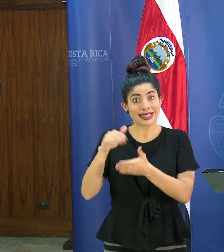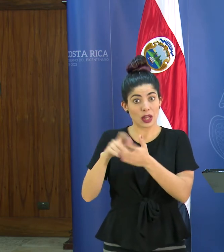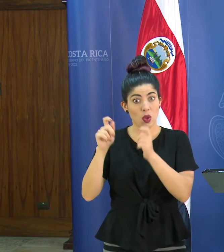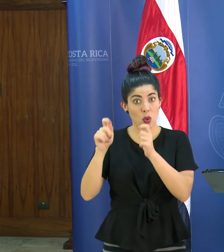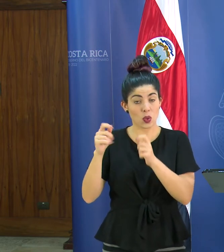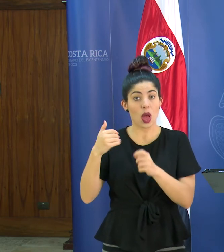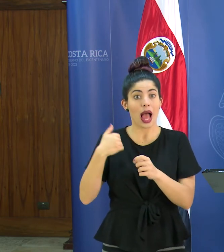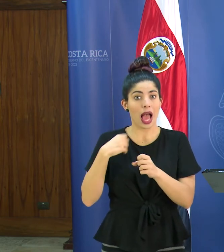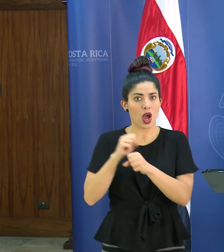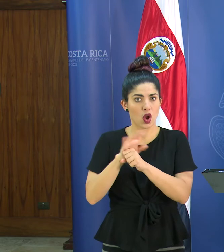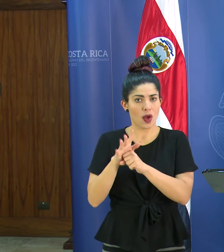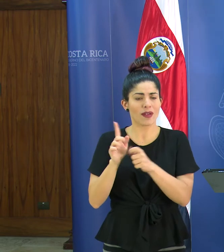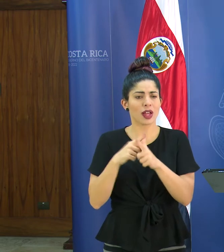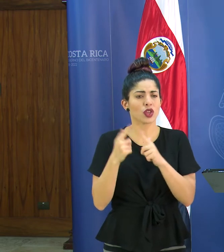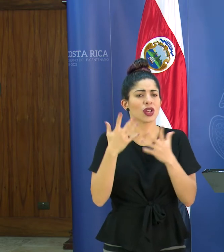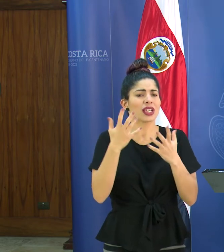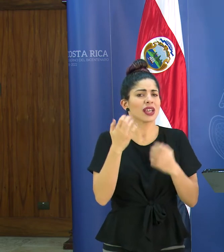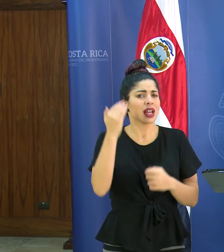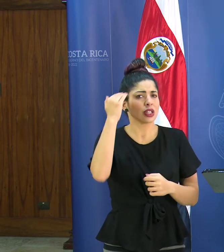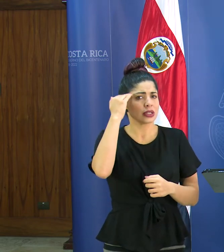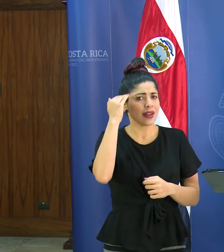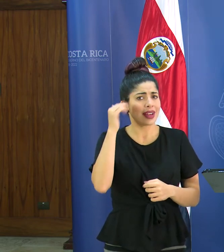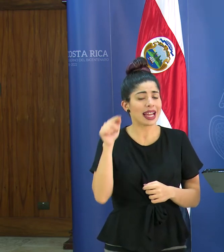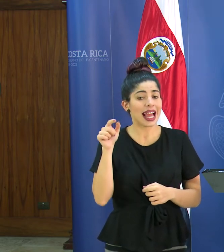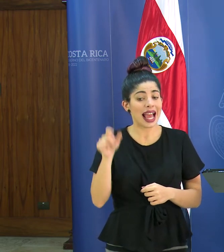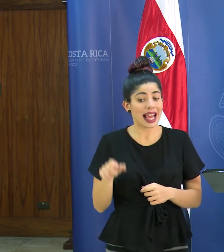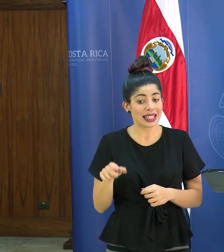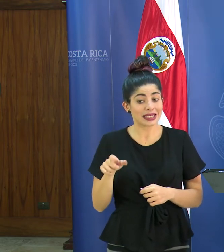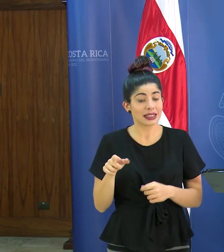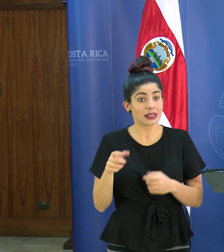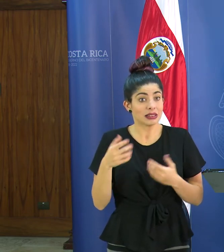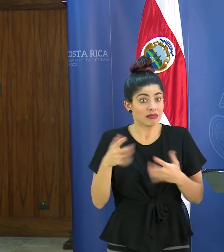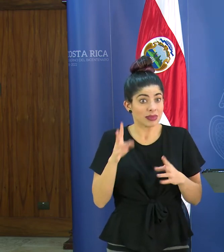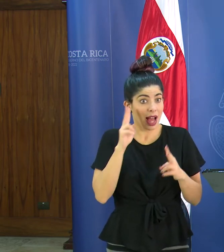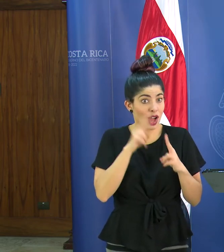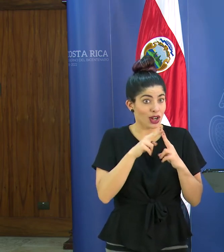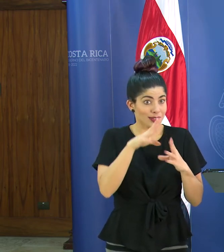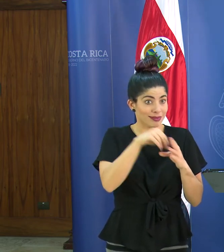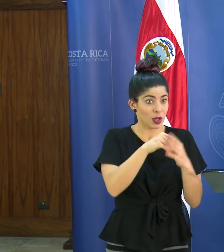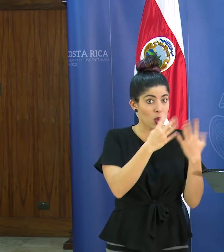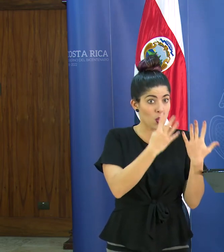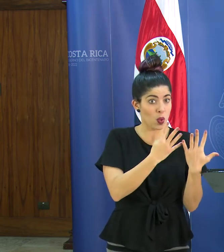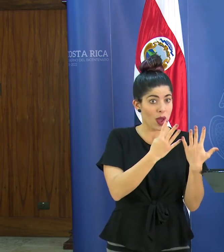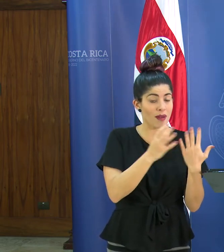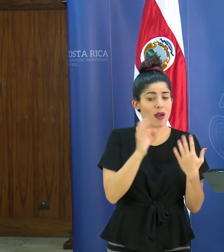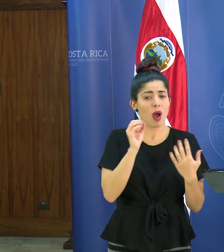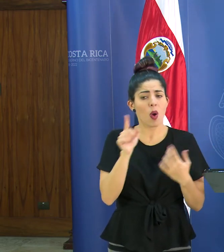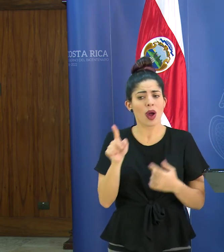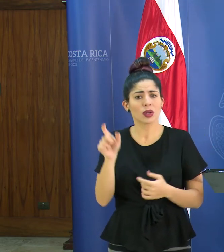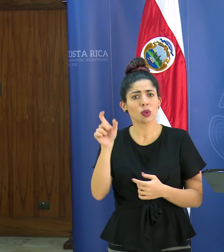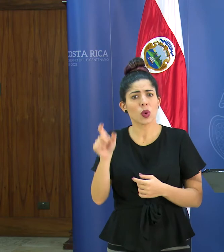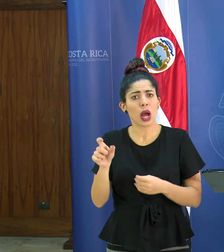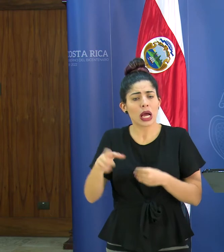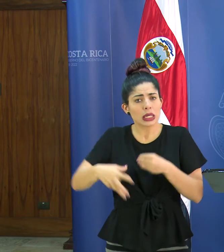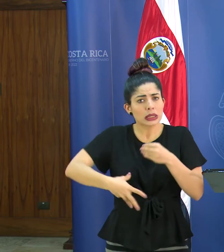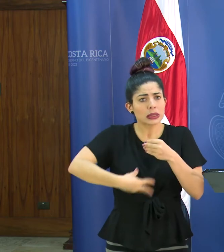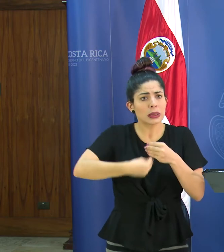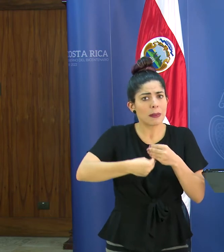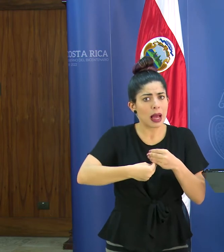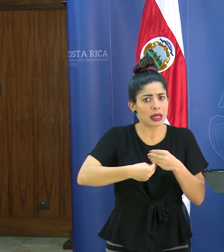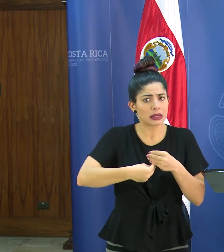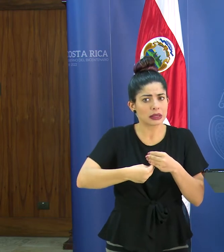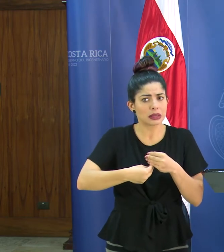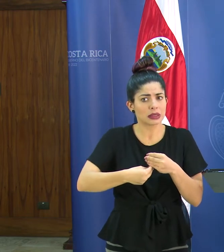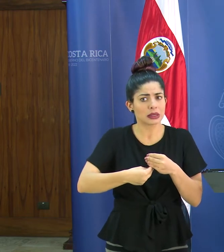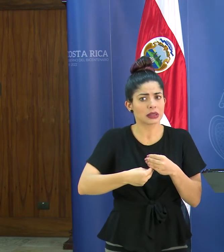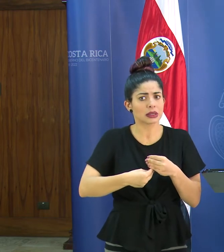coronavirus Quisiera saber si esto es de los casos que ya conocemos de los nueve o este es un caso adicional que nos